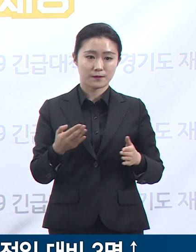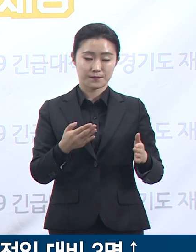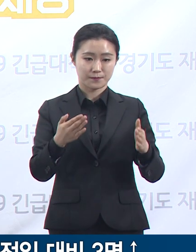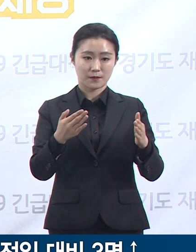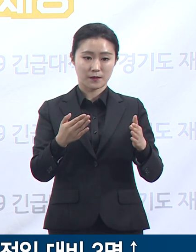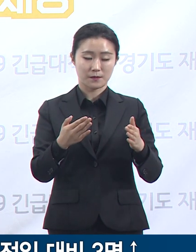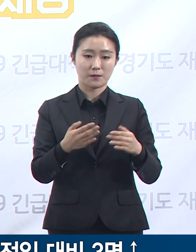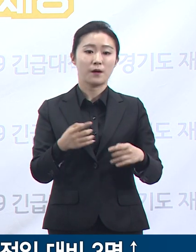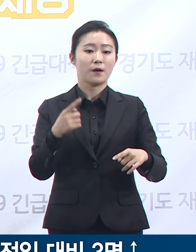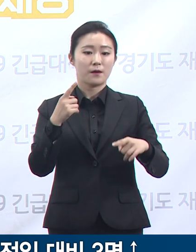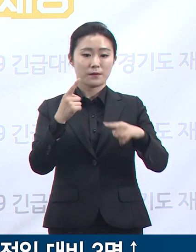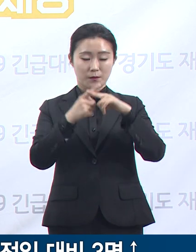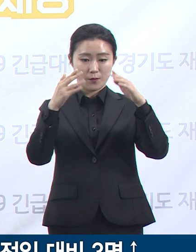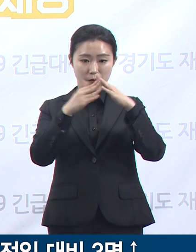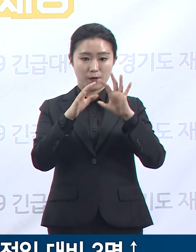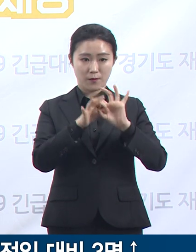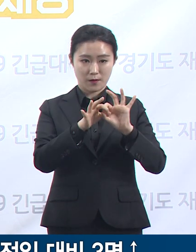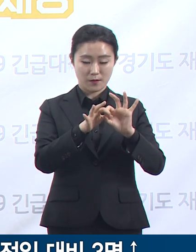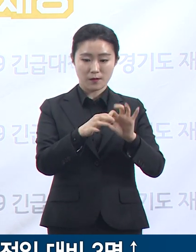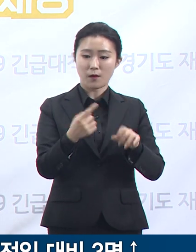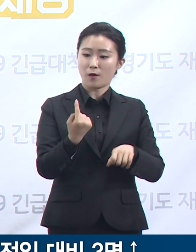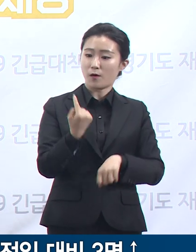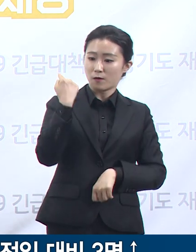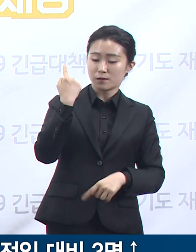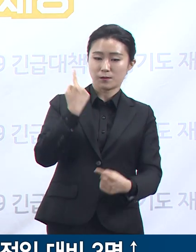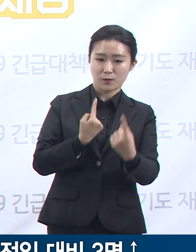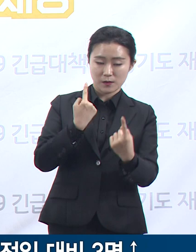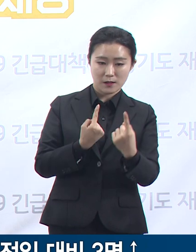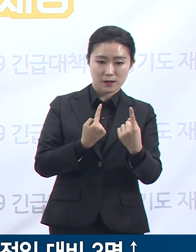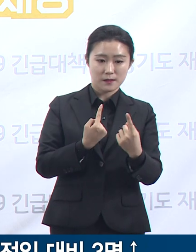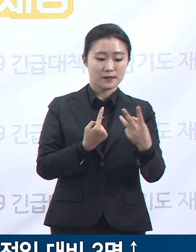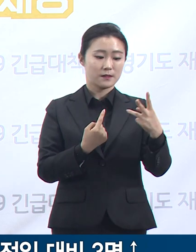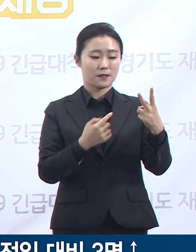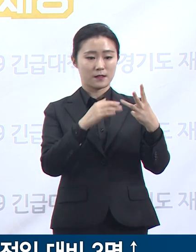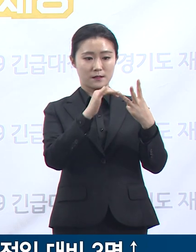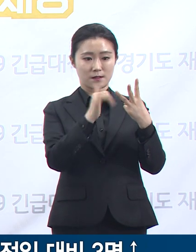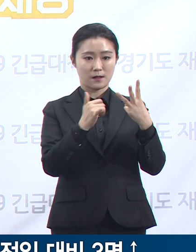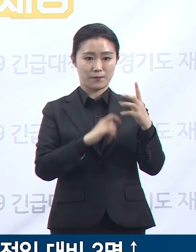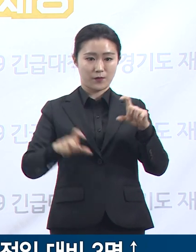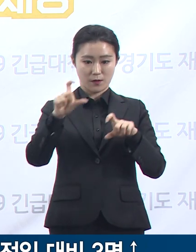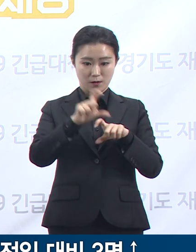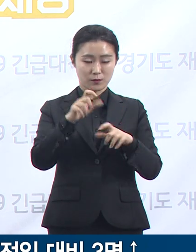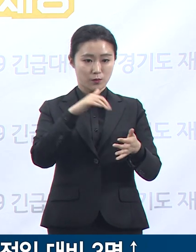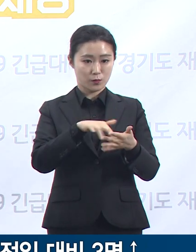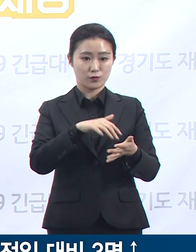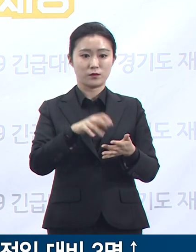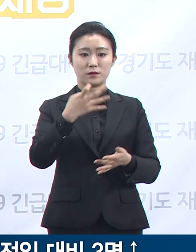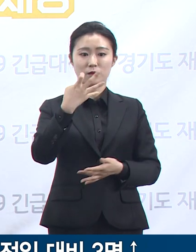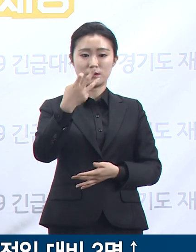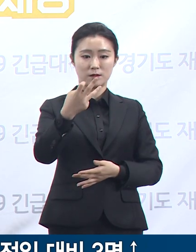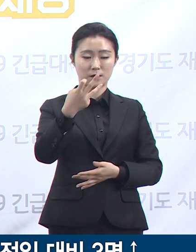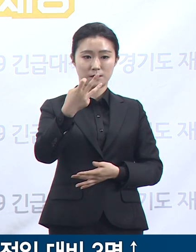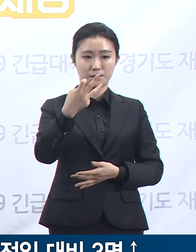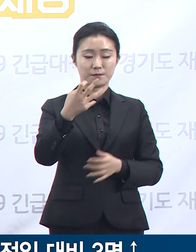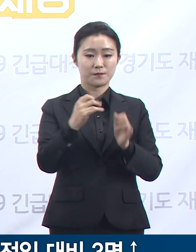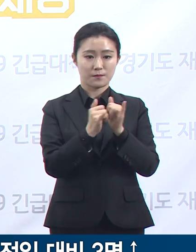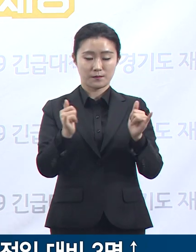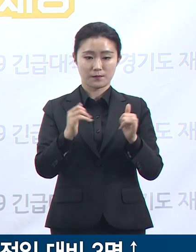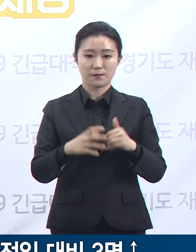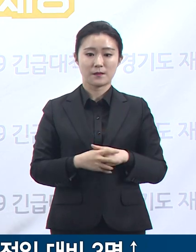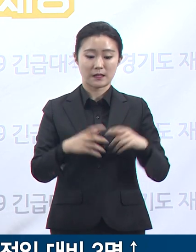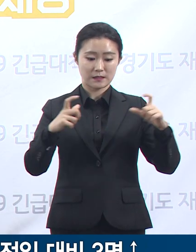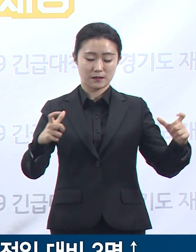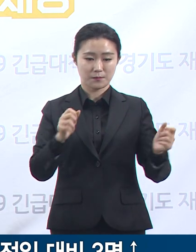확진자는 전일 0시 대비 3명이 증가한 총 13명으로, 교회 관련 2명, 지역사회 추가 전파로 인한 감염이